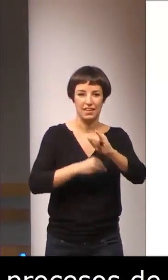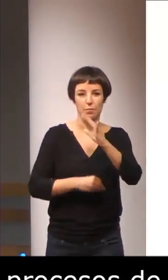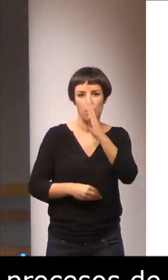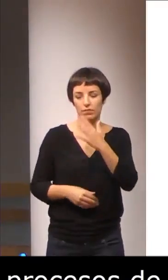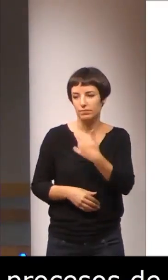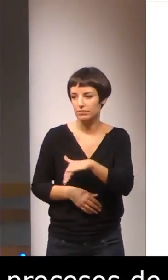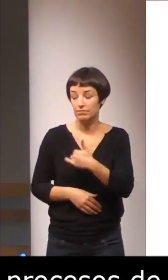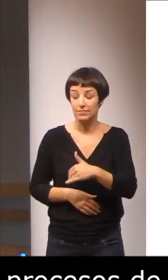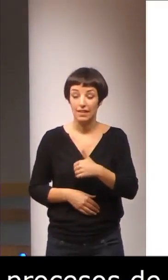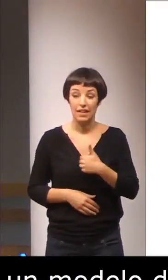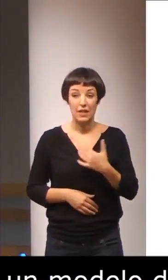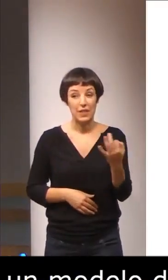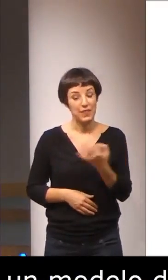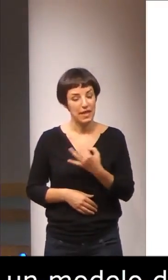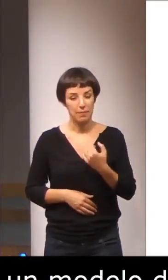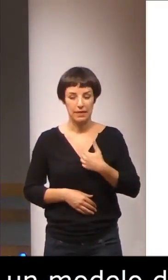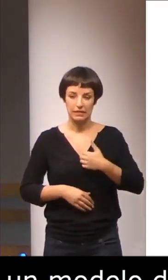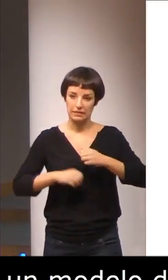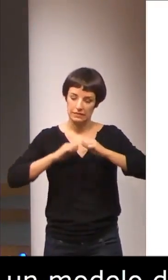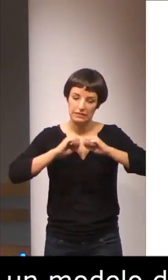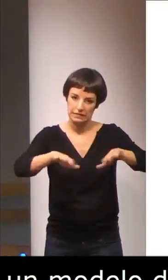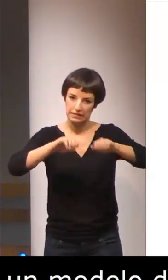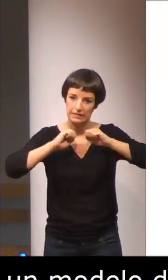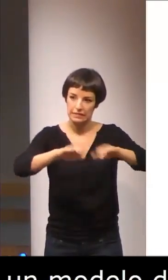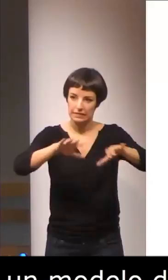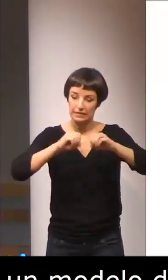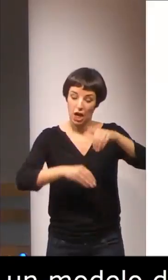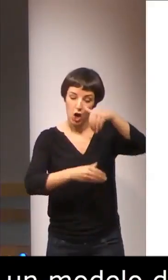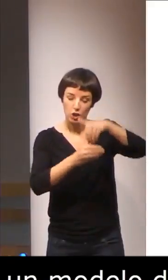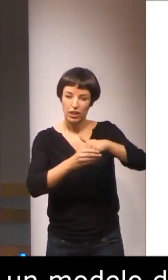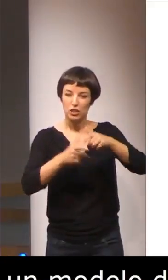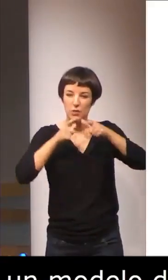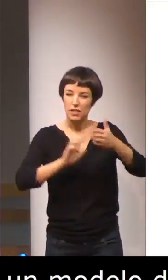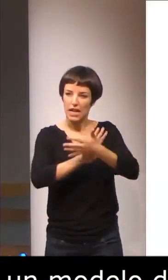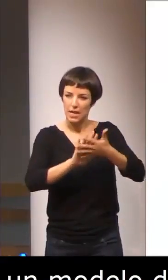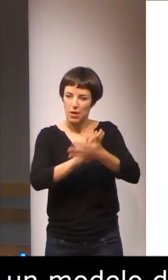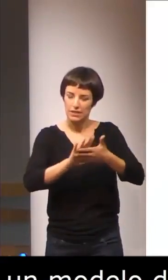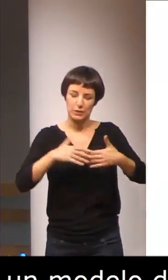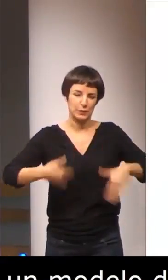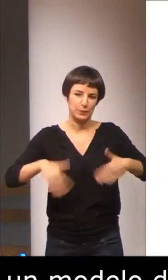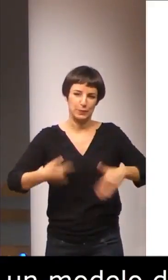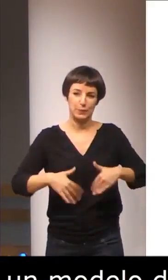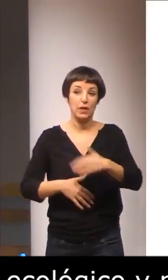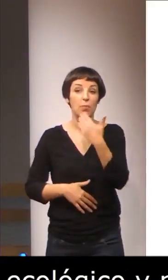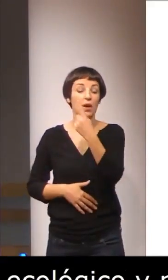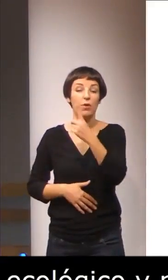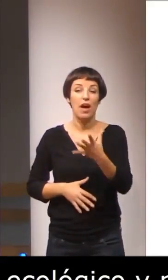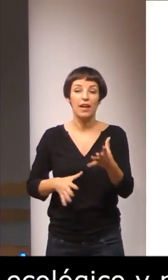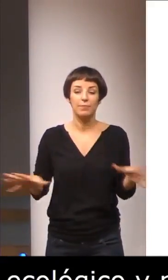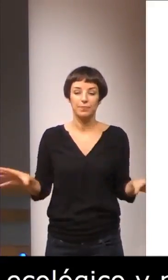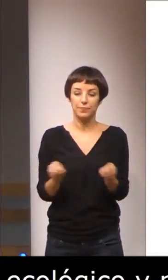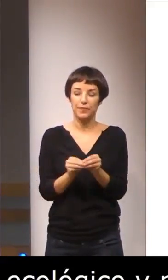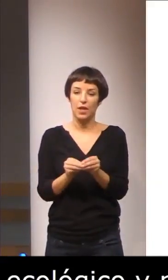hacer mucha pedagogía de contenidos de lingüística de las lenguas de signos e incluye concretamente una síntesis de los procesos